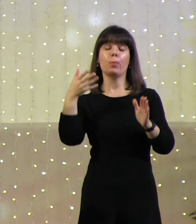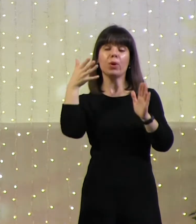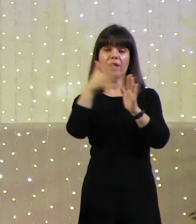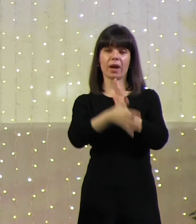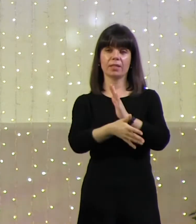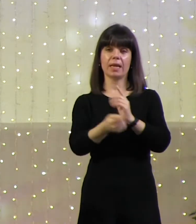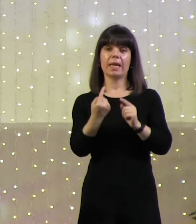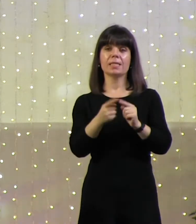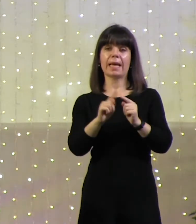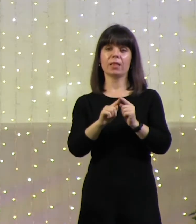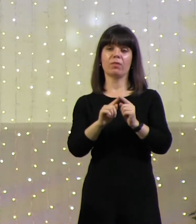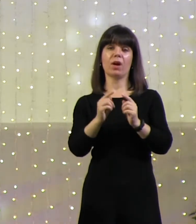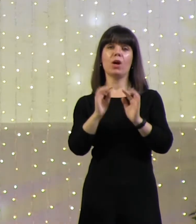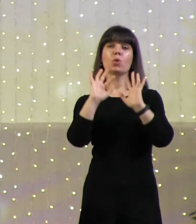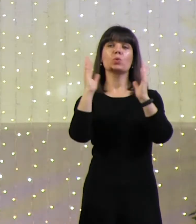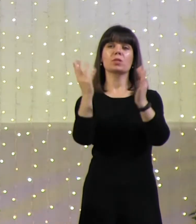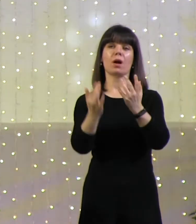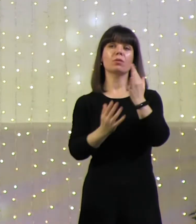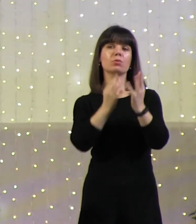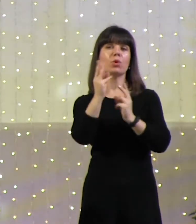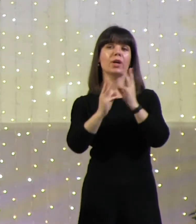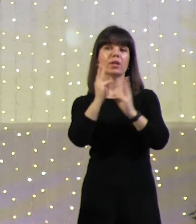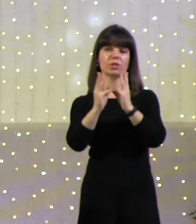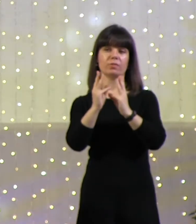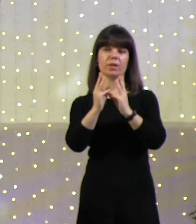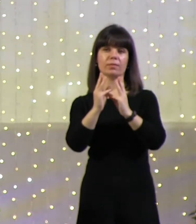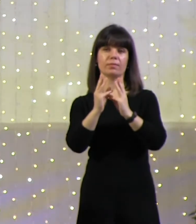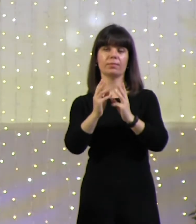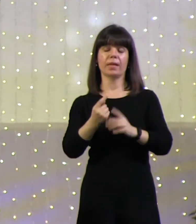горящего куста? Никак.